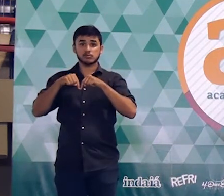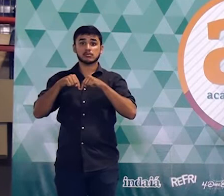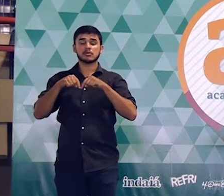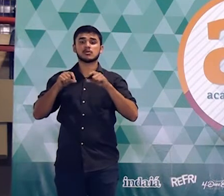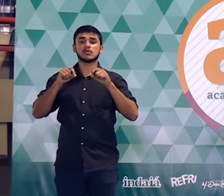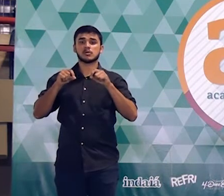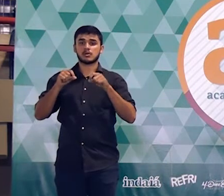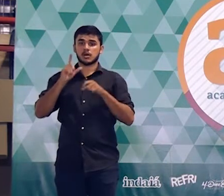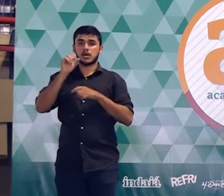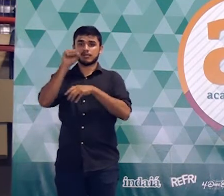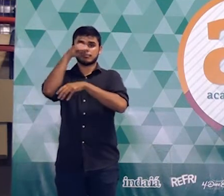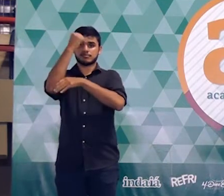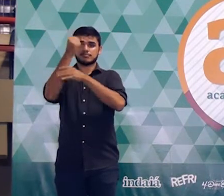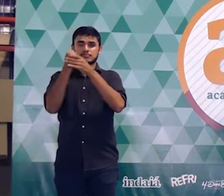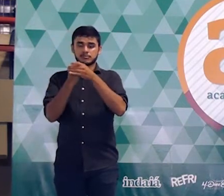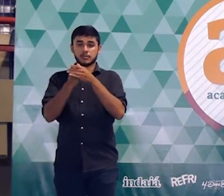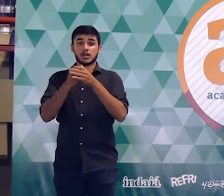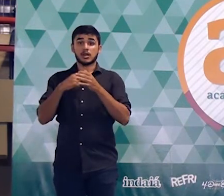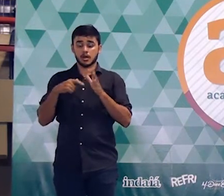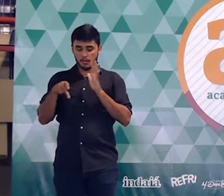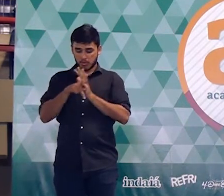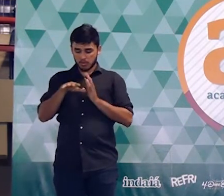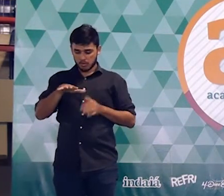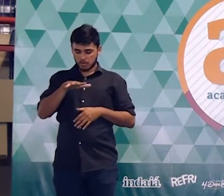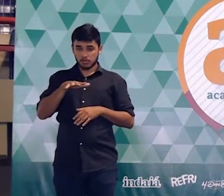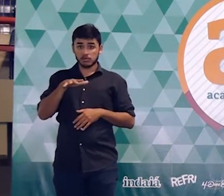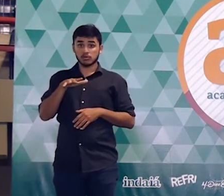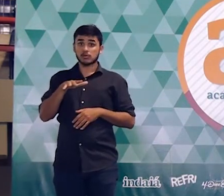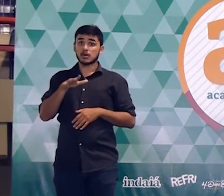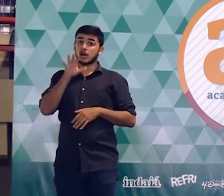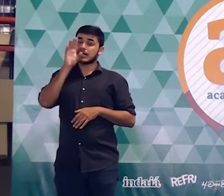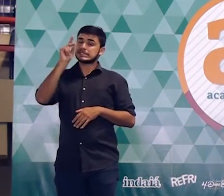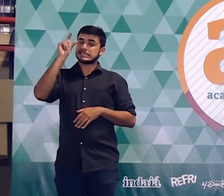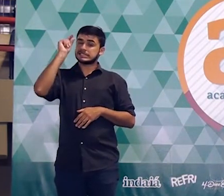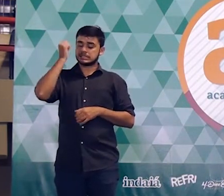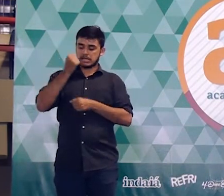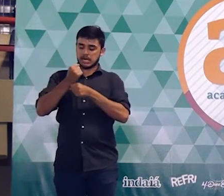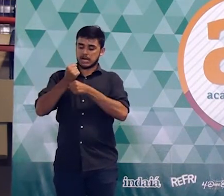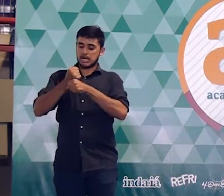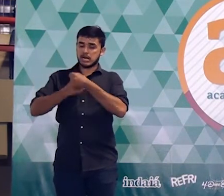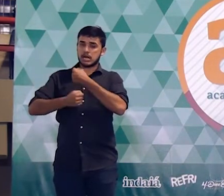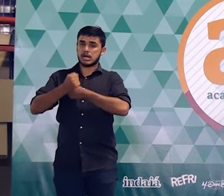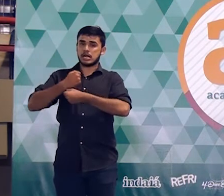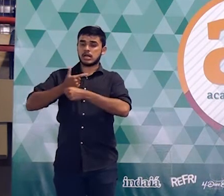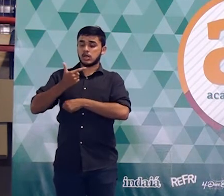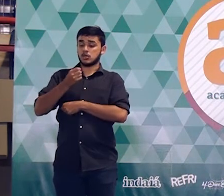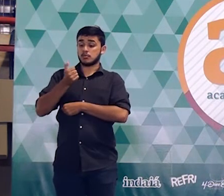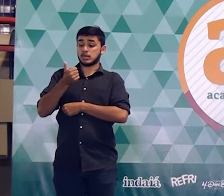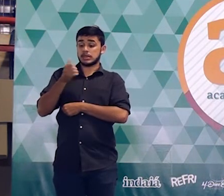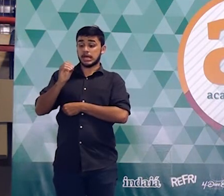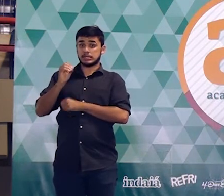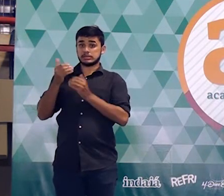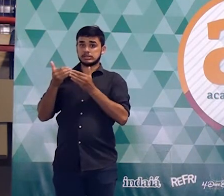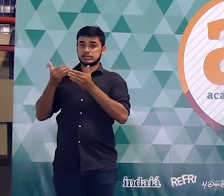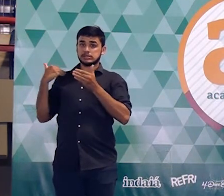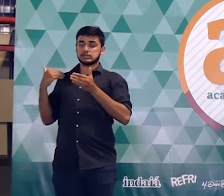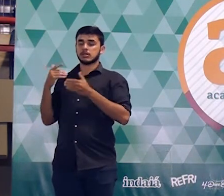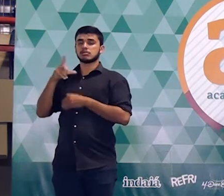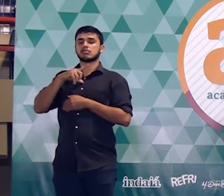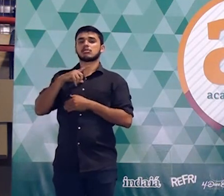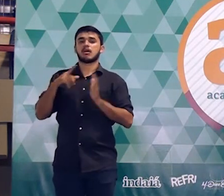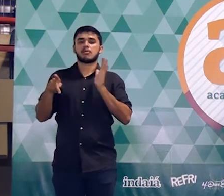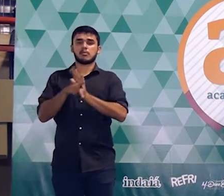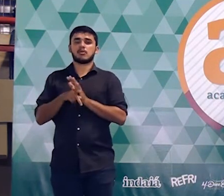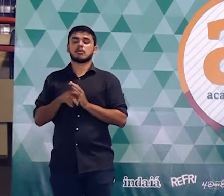um modelo de uma quadra de basquete antes de 2010. Antes de 2010. 2010, tá? Visando atender as